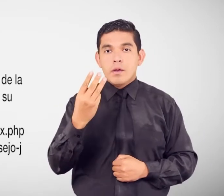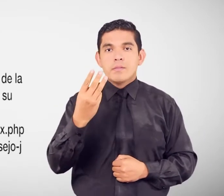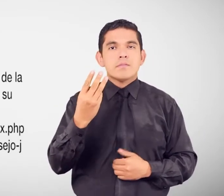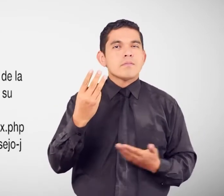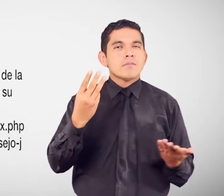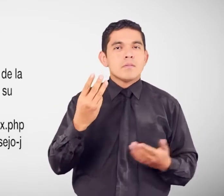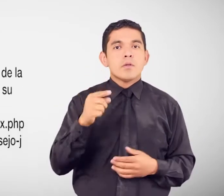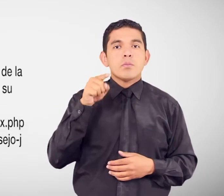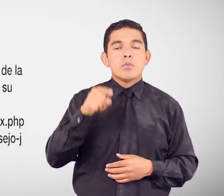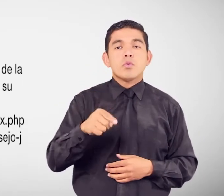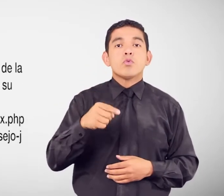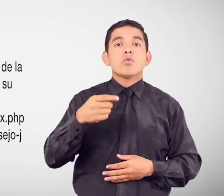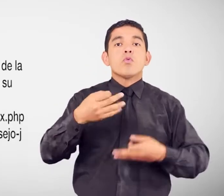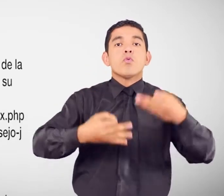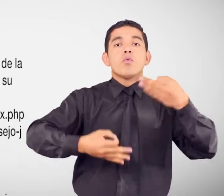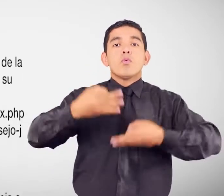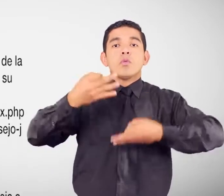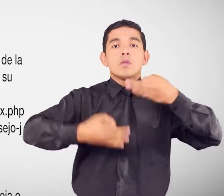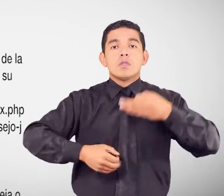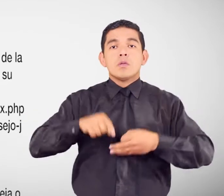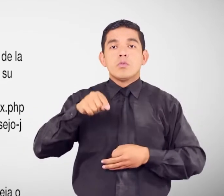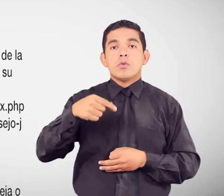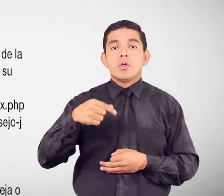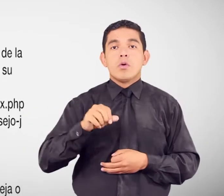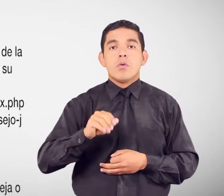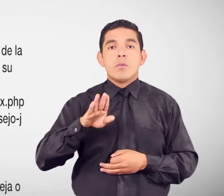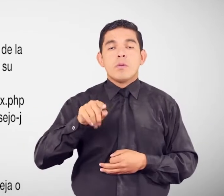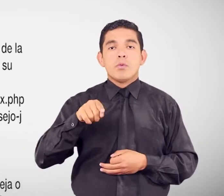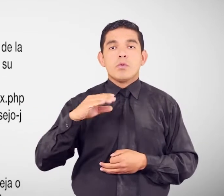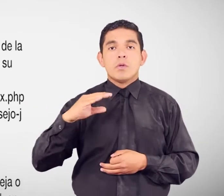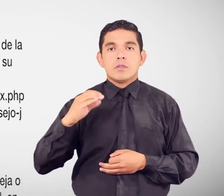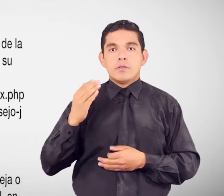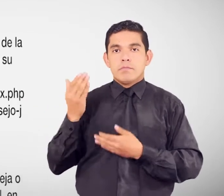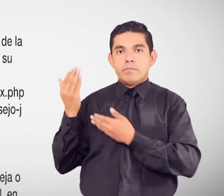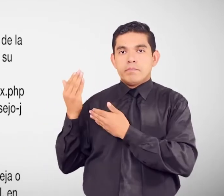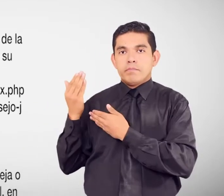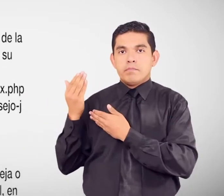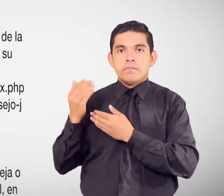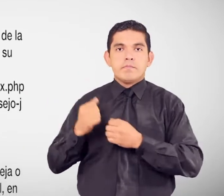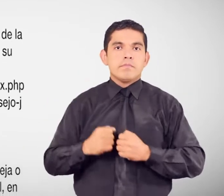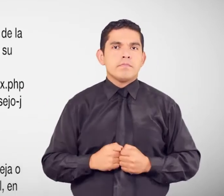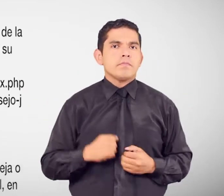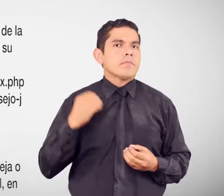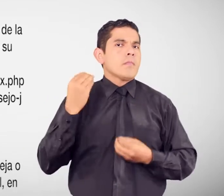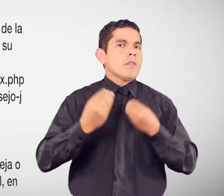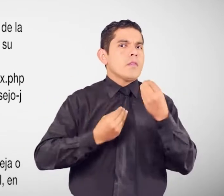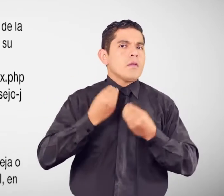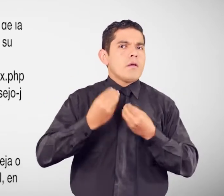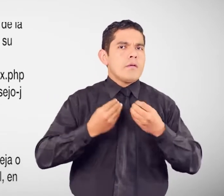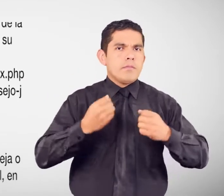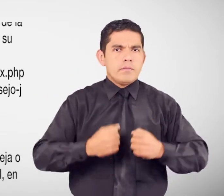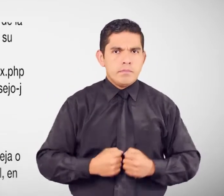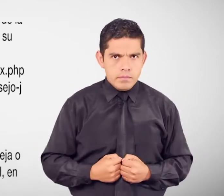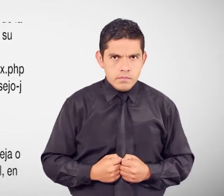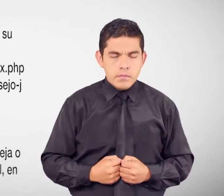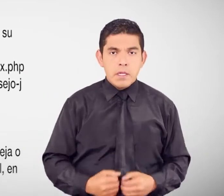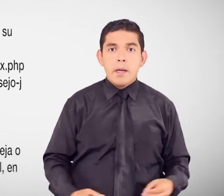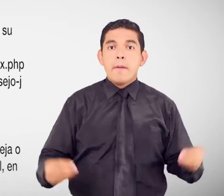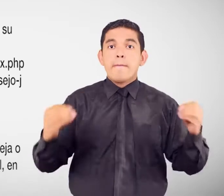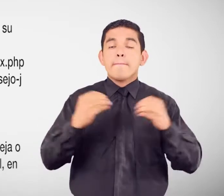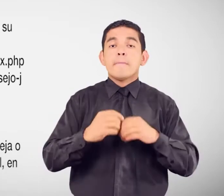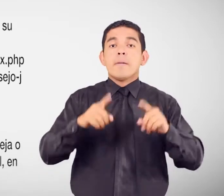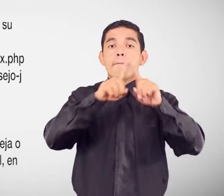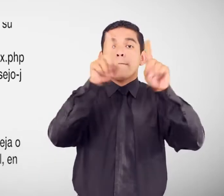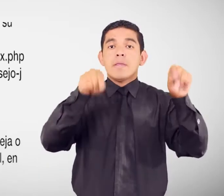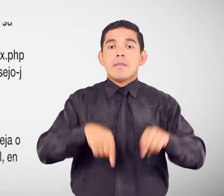.funcionjudicial.gov.es ¿Qué se debe hacer? Ingresar por ventanilla